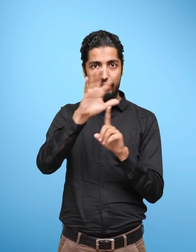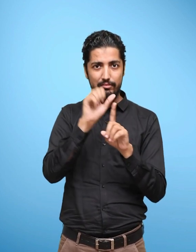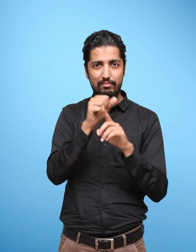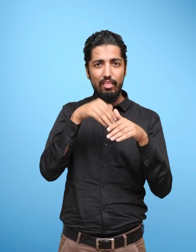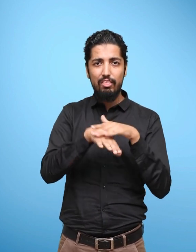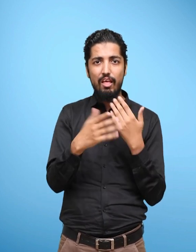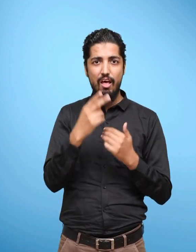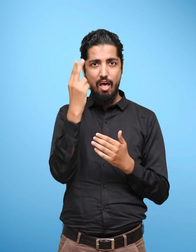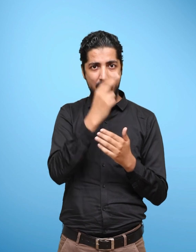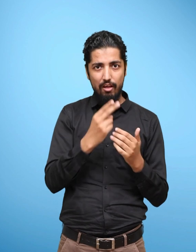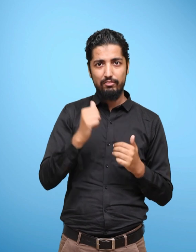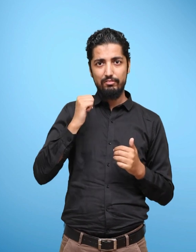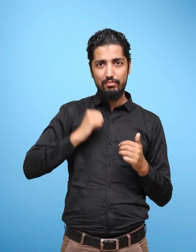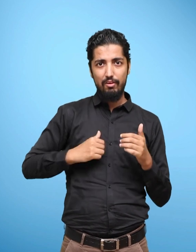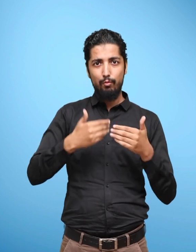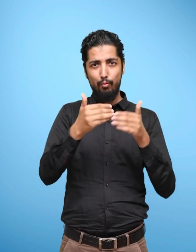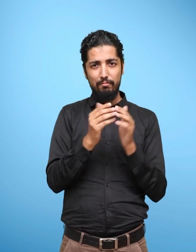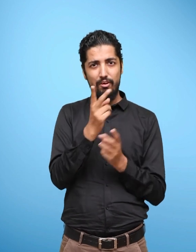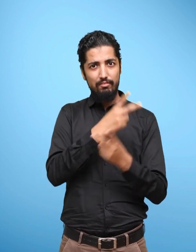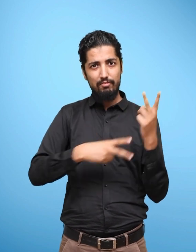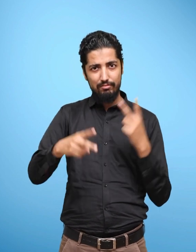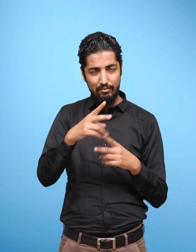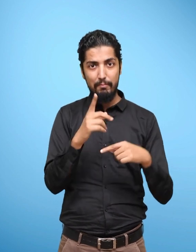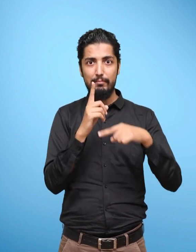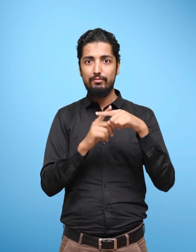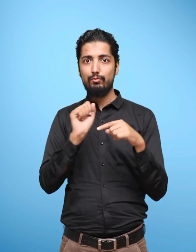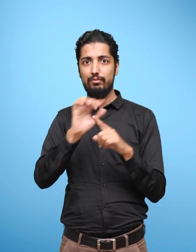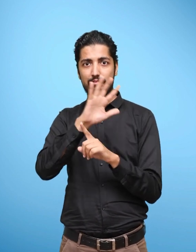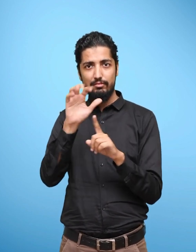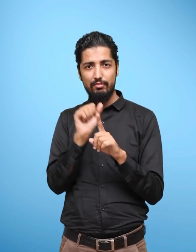The present Textbook Is a step In this direction.